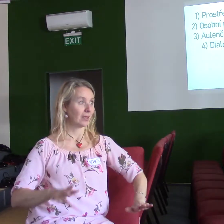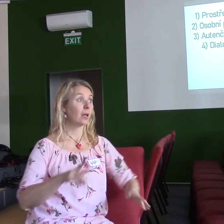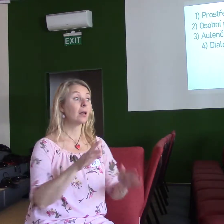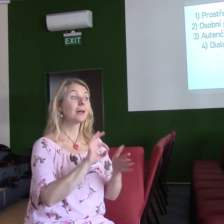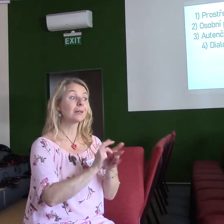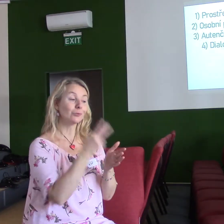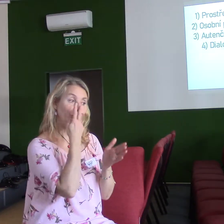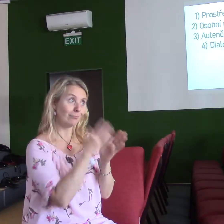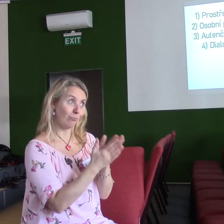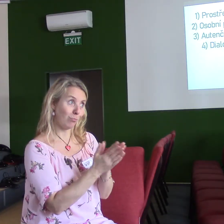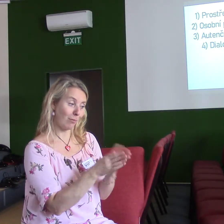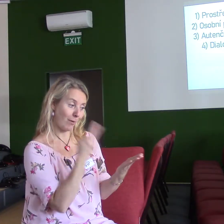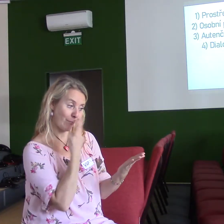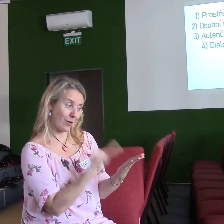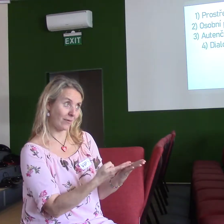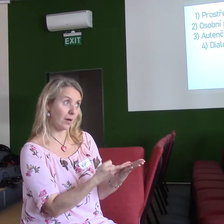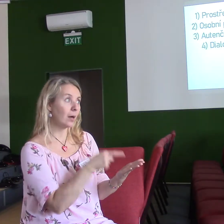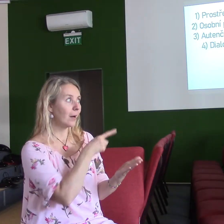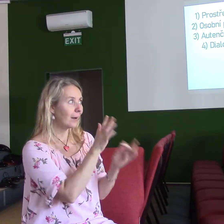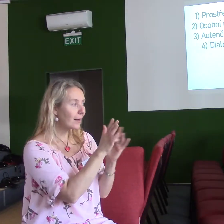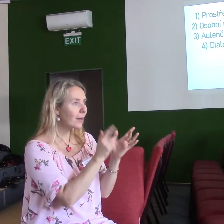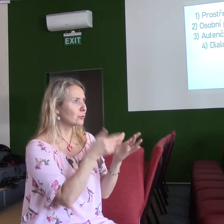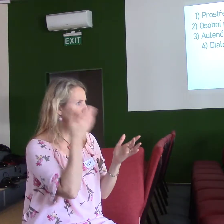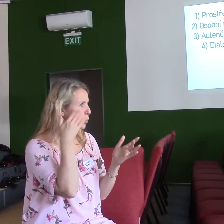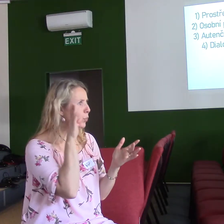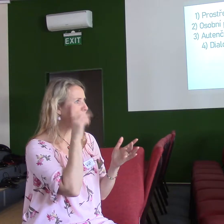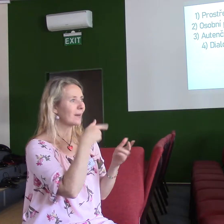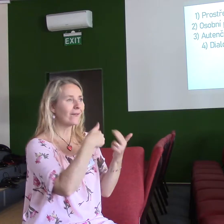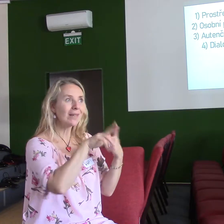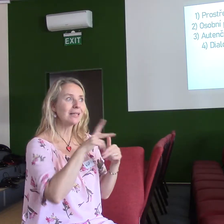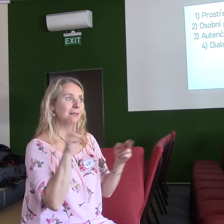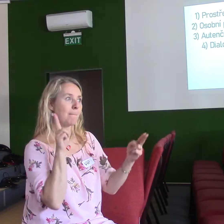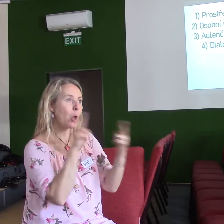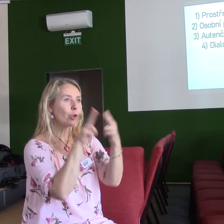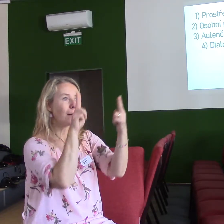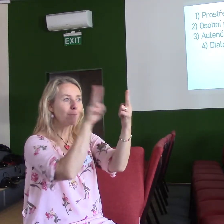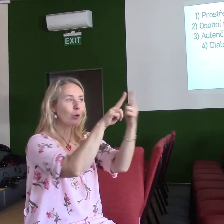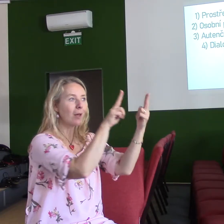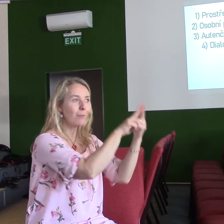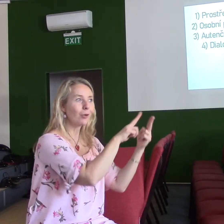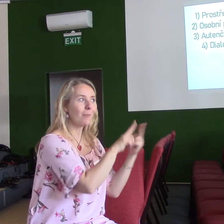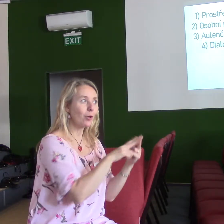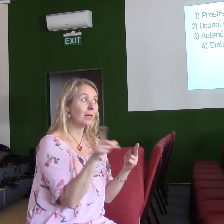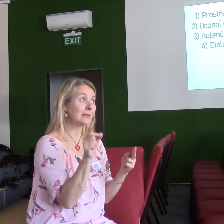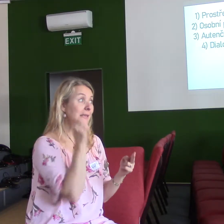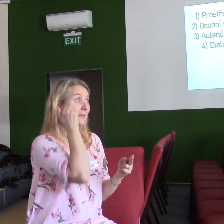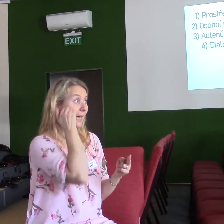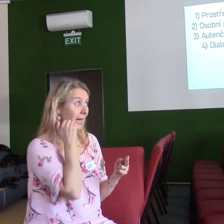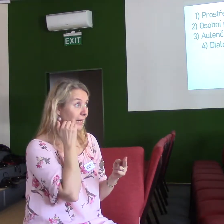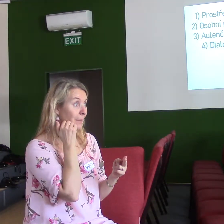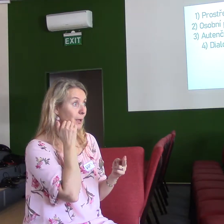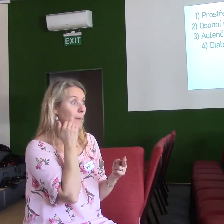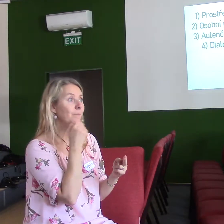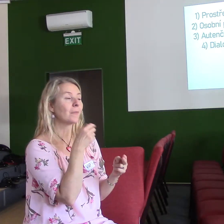tak Ježíš víc diskutoval s lidma a mluvil s nima osobně, než kázal. Mnohem víc pasáží, kde řekli, co